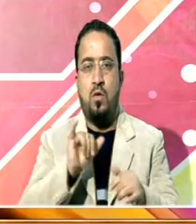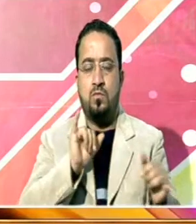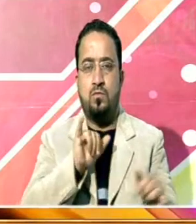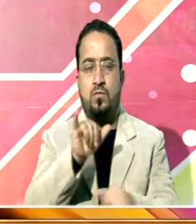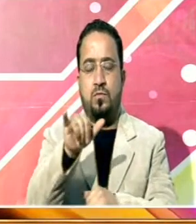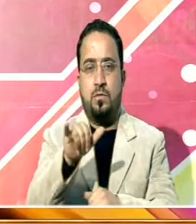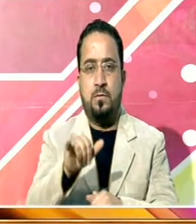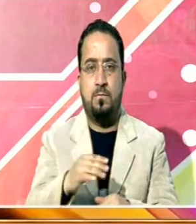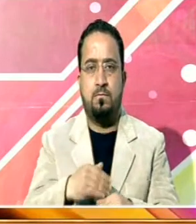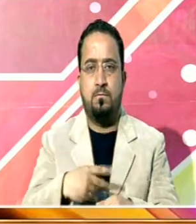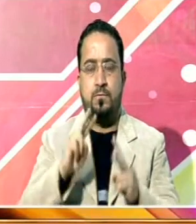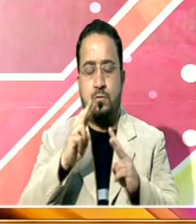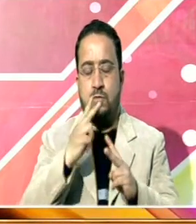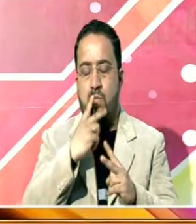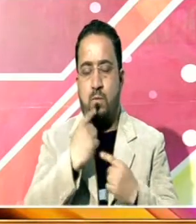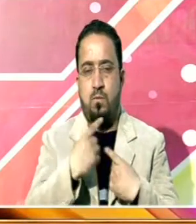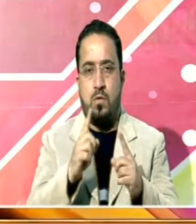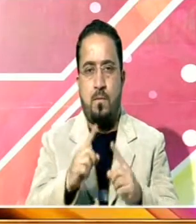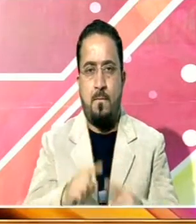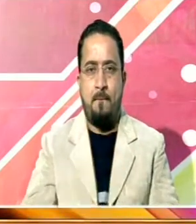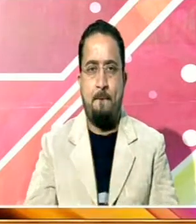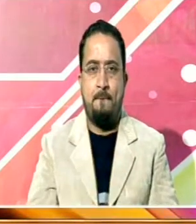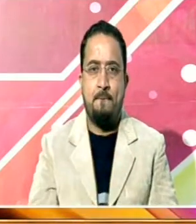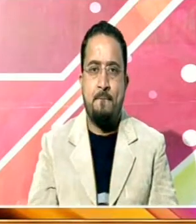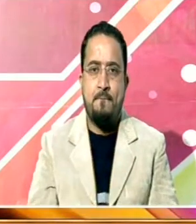اضافہ کرنے کا فیصلہ کیا ہے